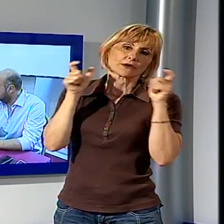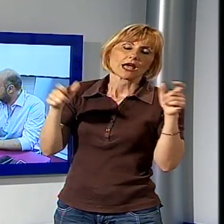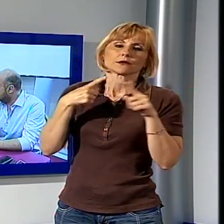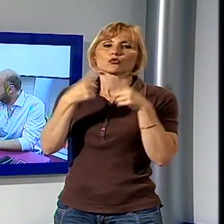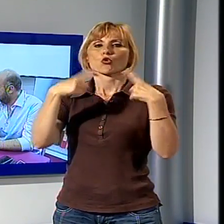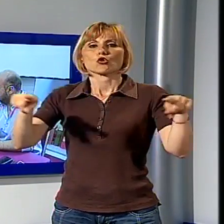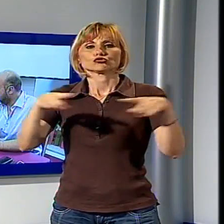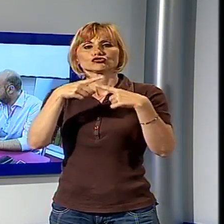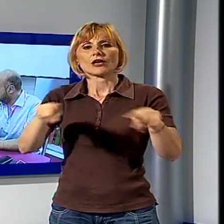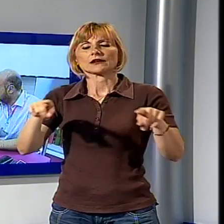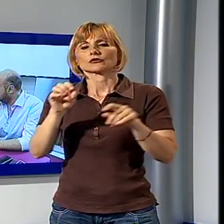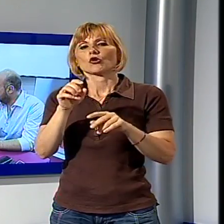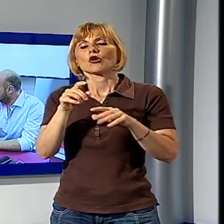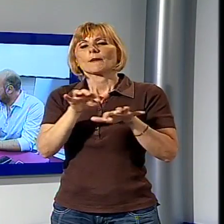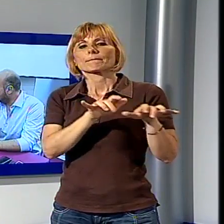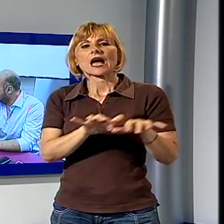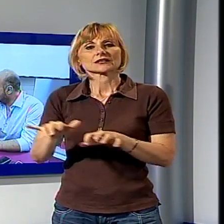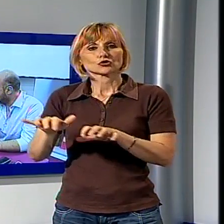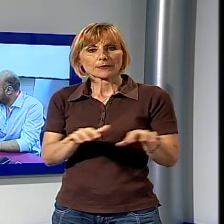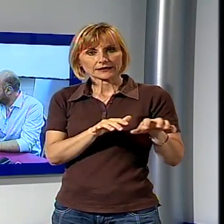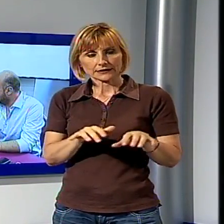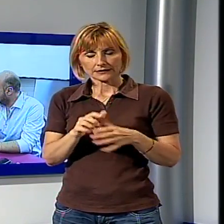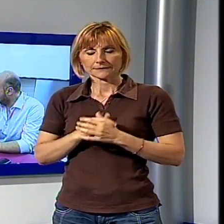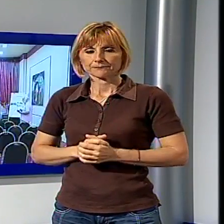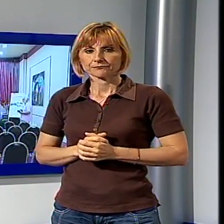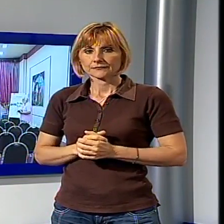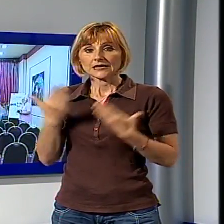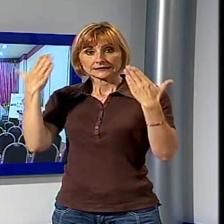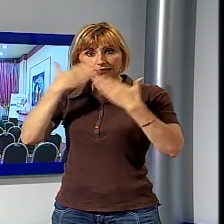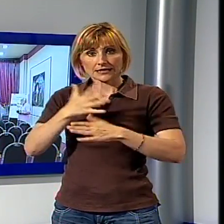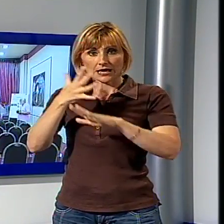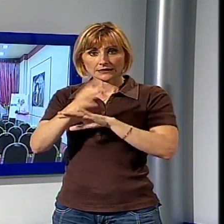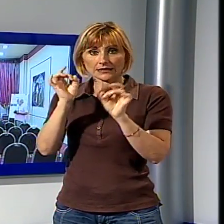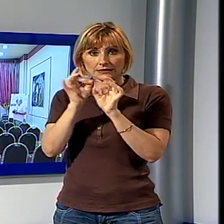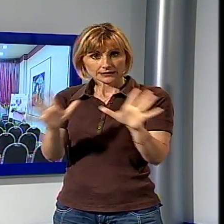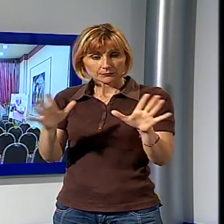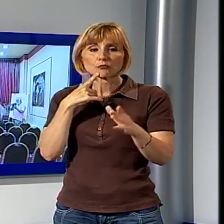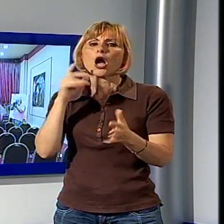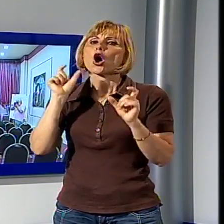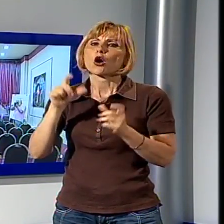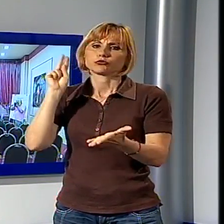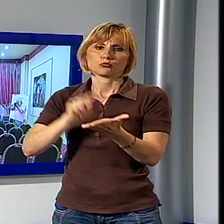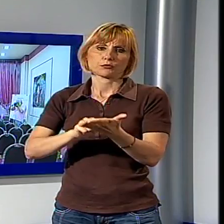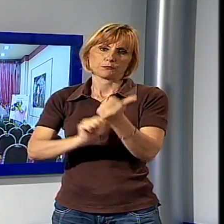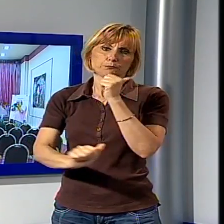maestro Carlo Bernini al pianoforte la serata sarà ad ingresso libero con prenotazione obbligatoria